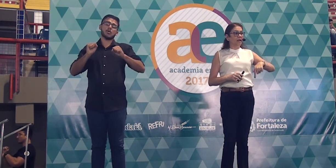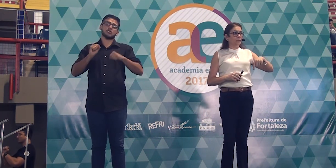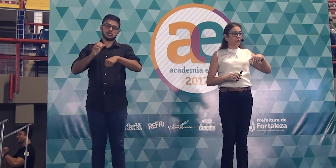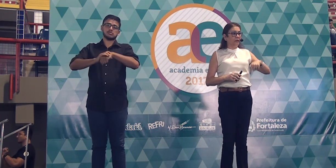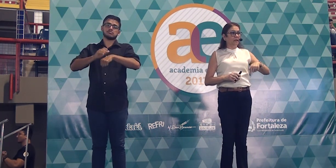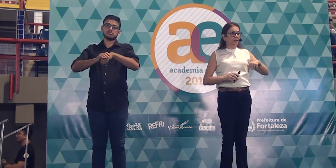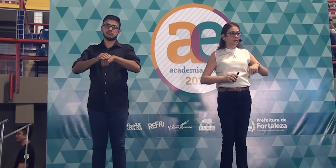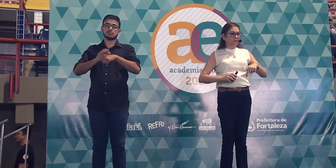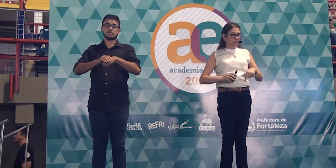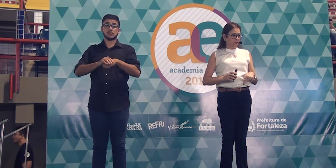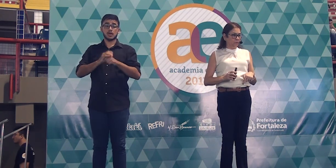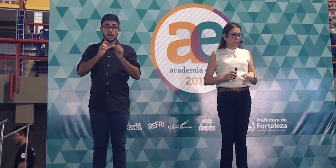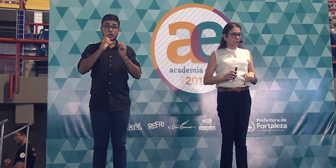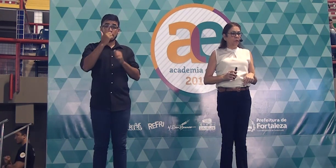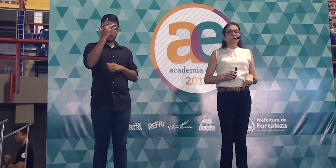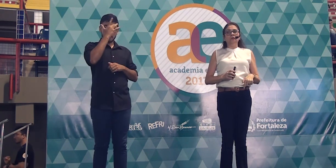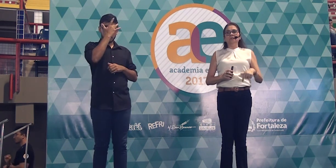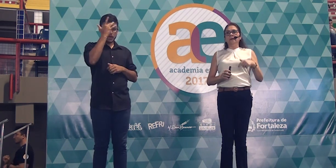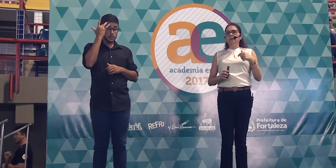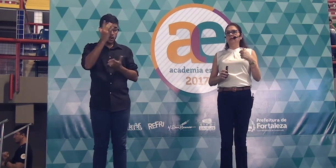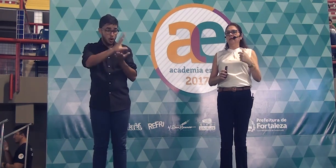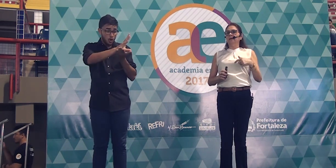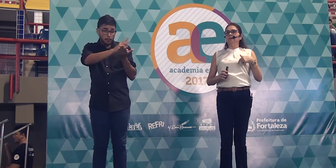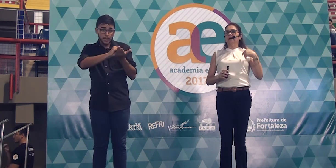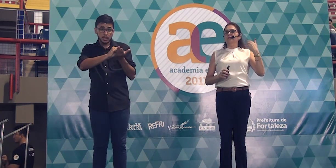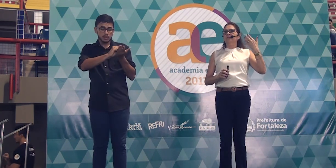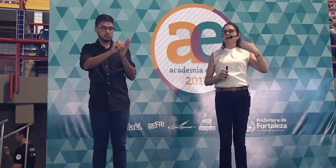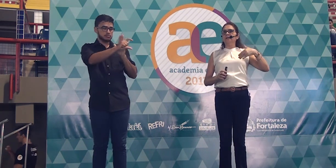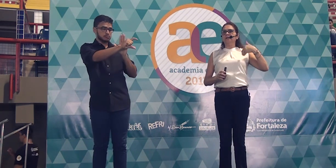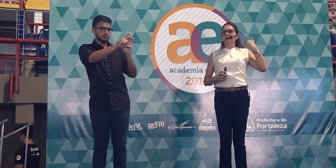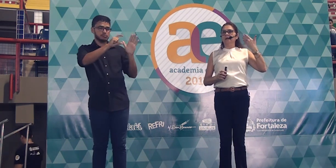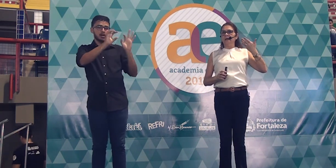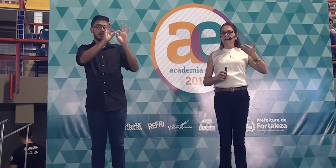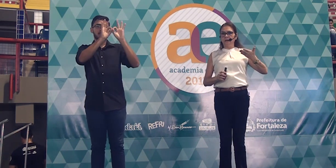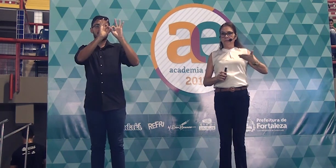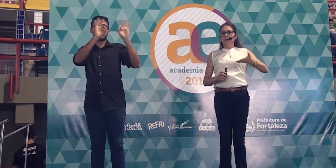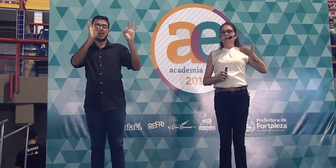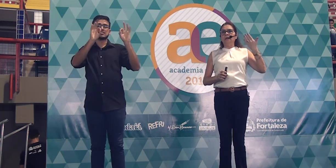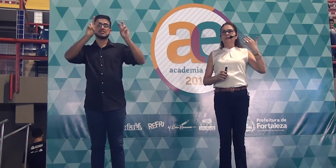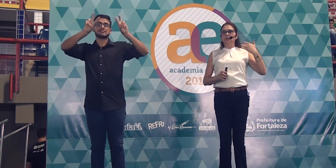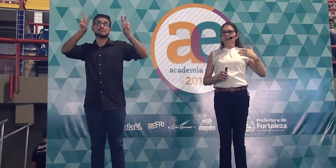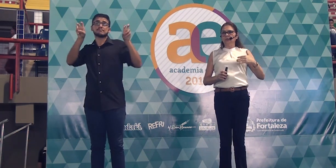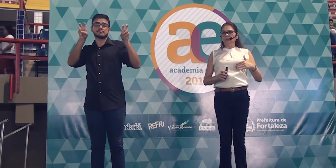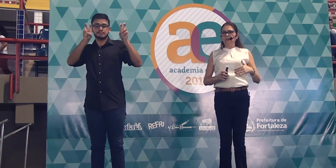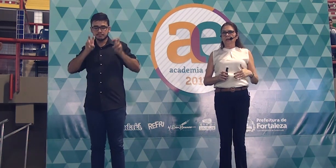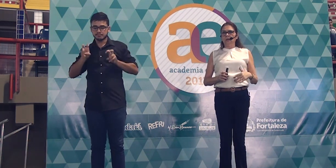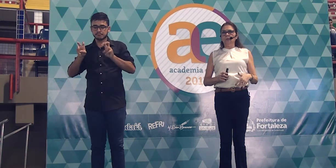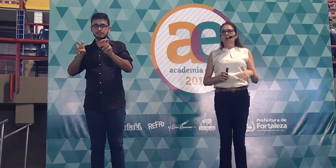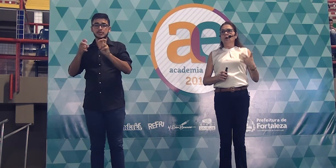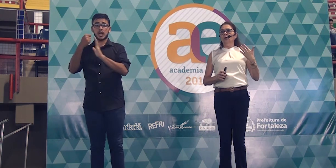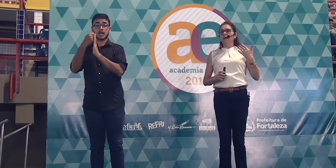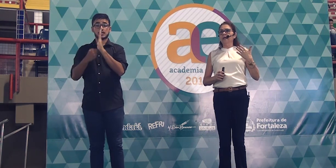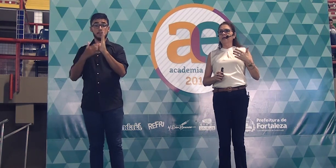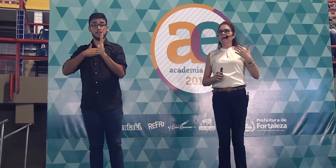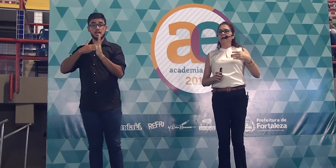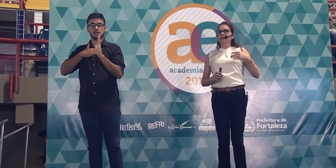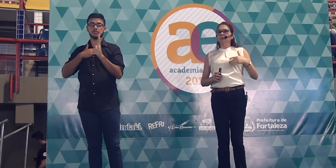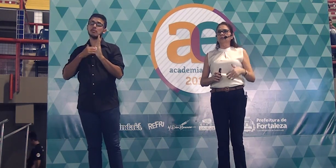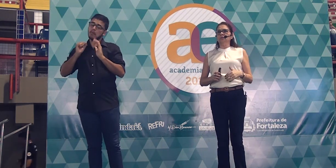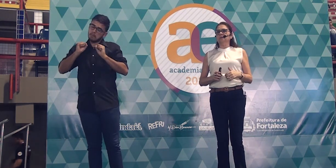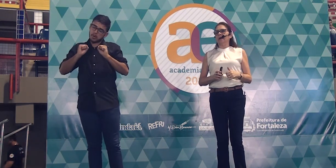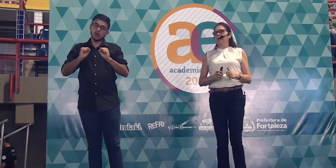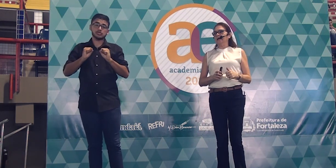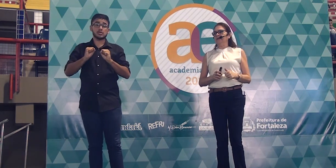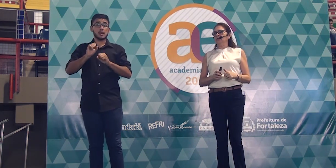vai valer para o Enem desse ano. Você poderá usar frase alheia na introdução ou em